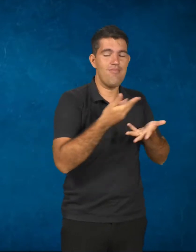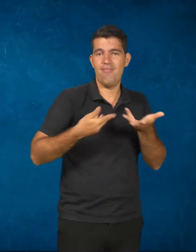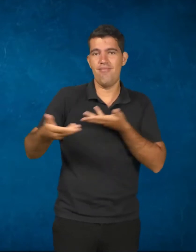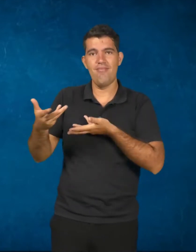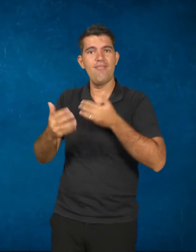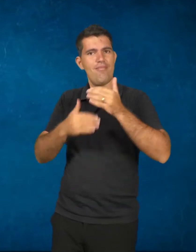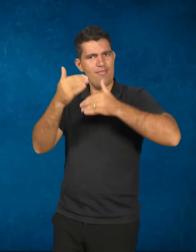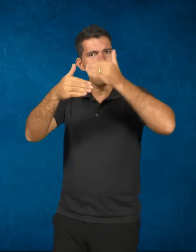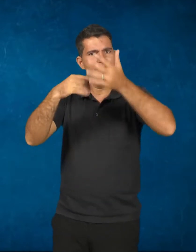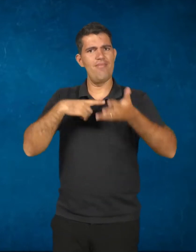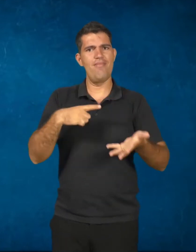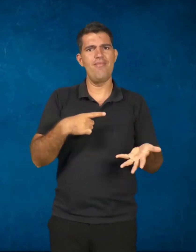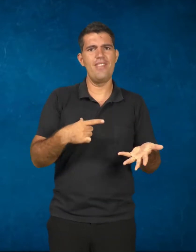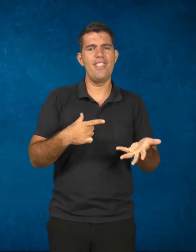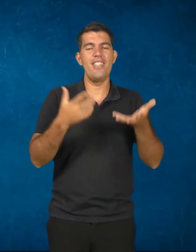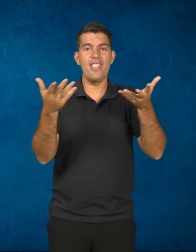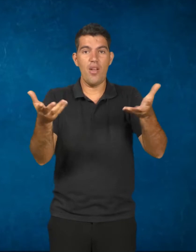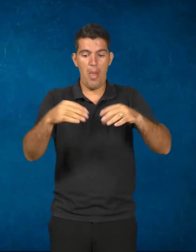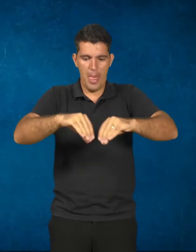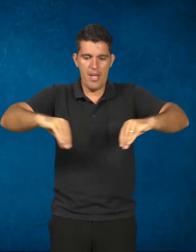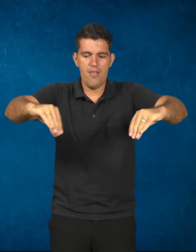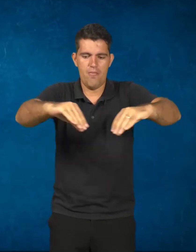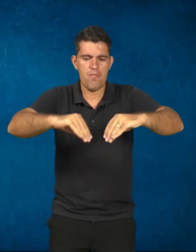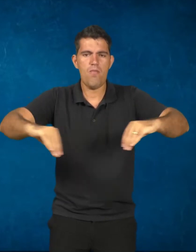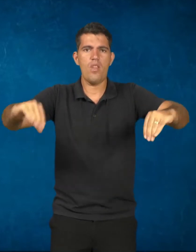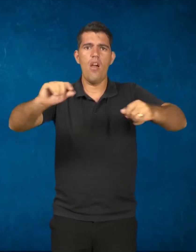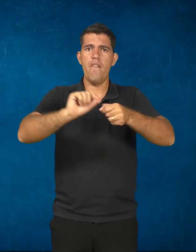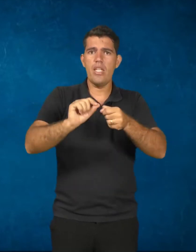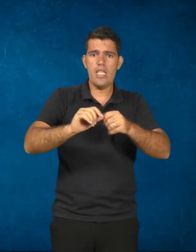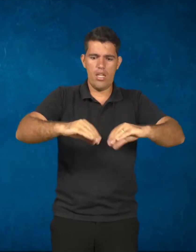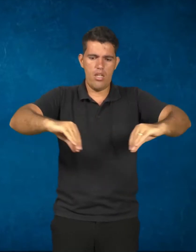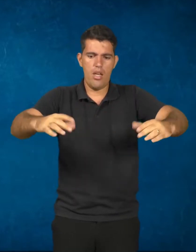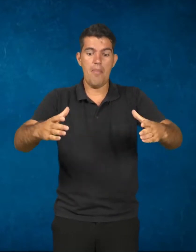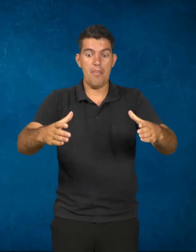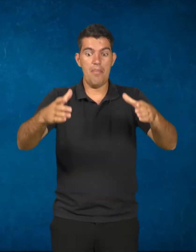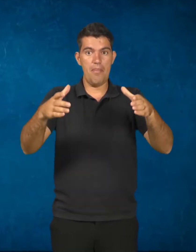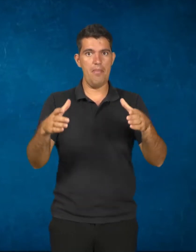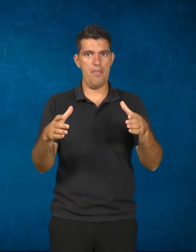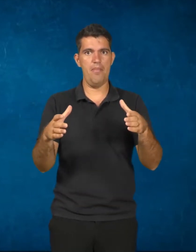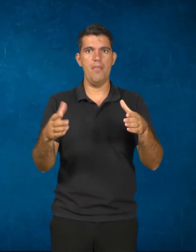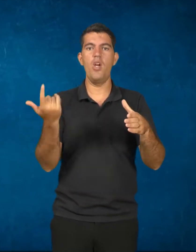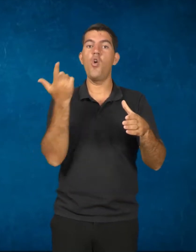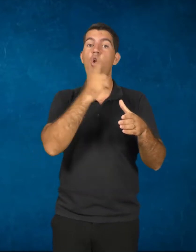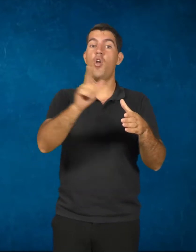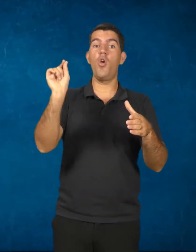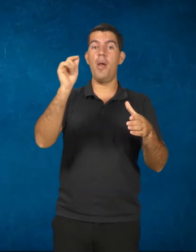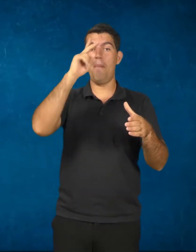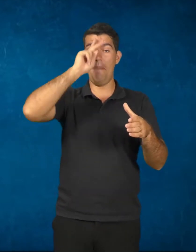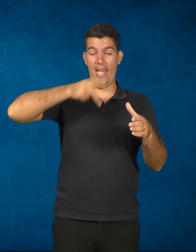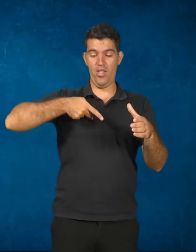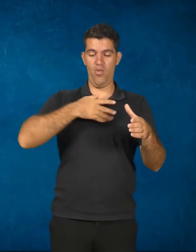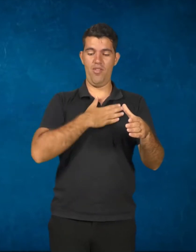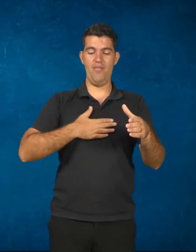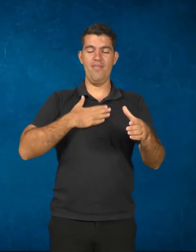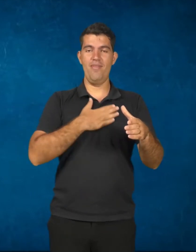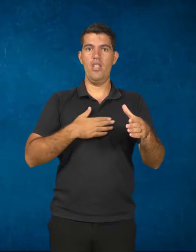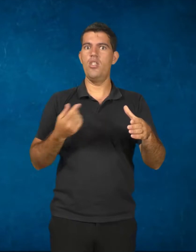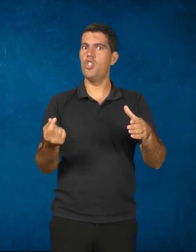Então, a partir daquele objeto produzido, ela conquista a satisfação pessoal, financeira,